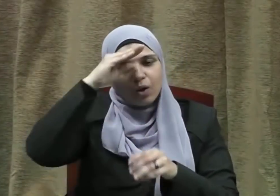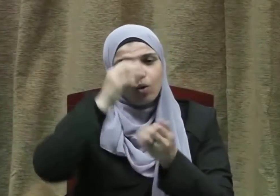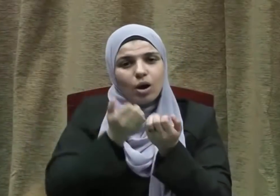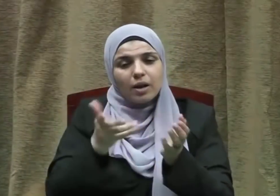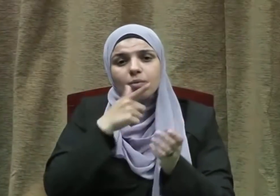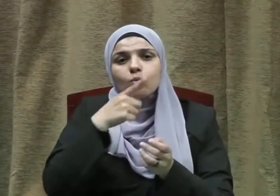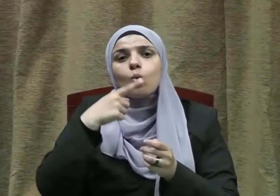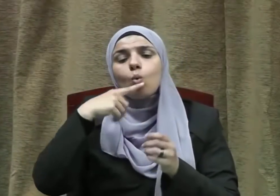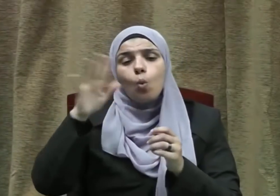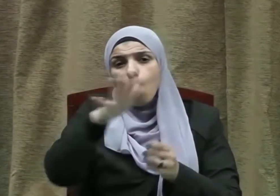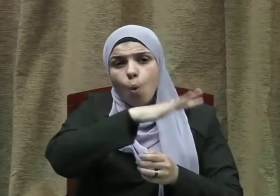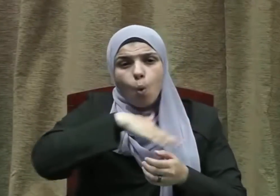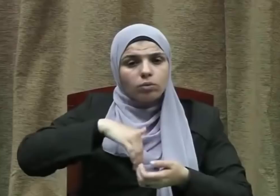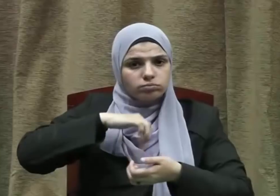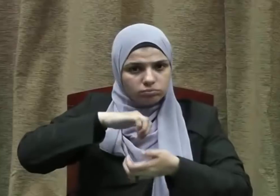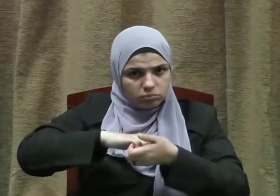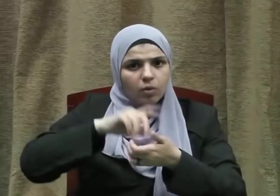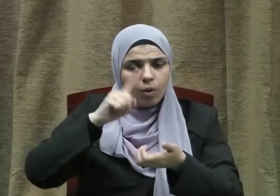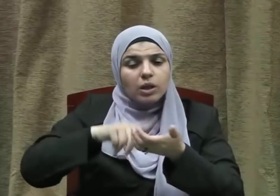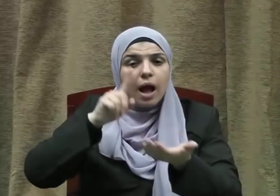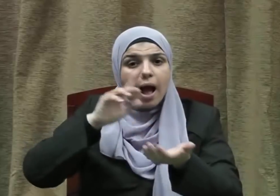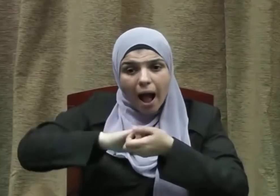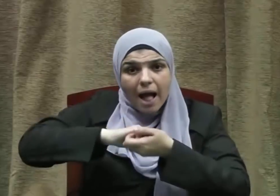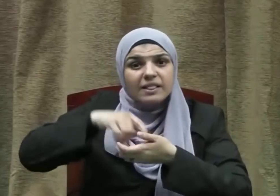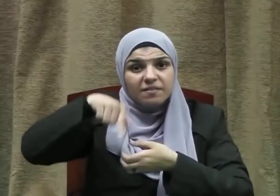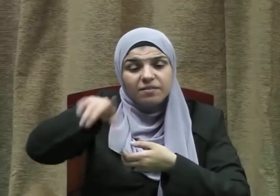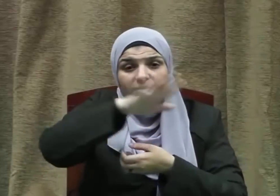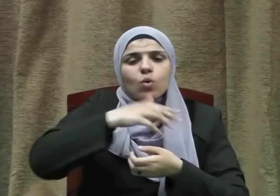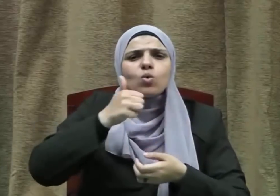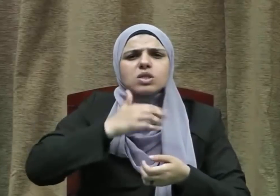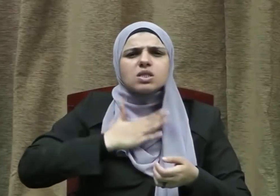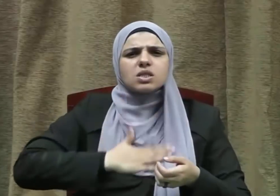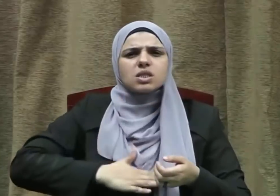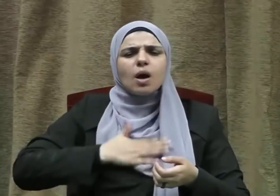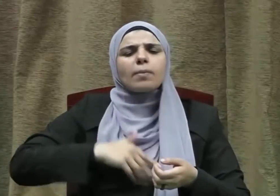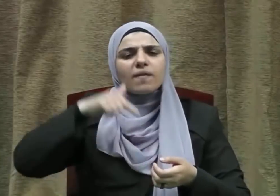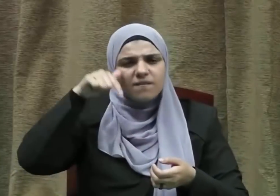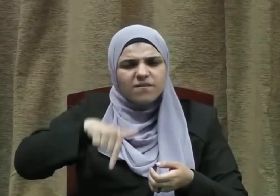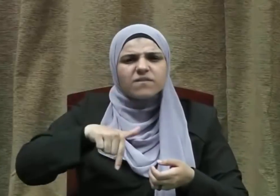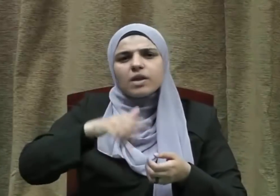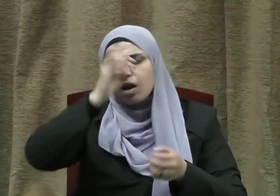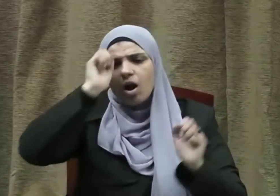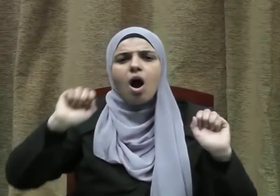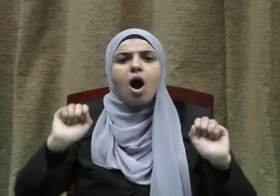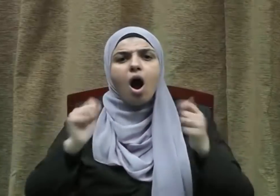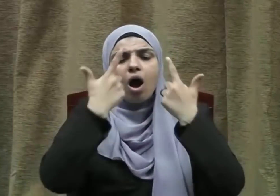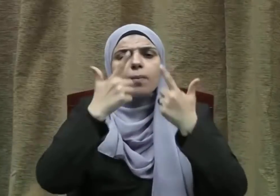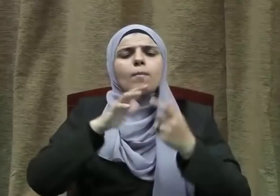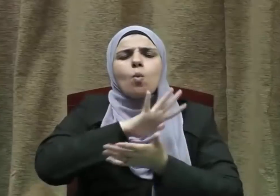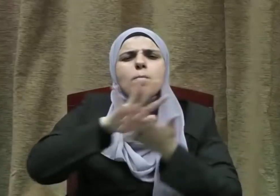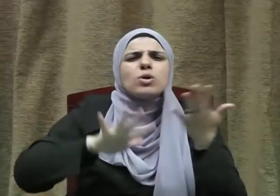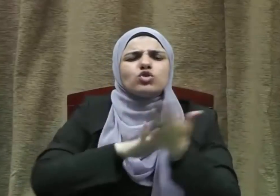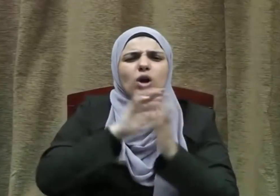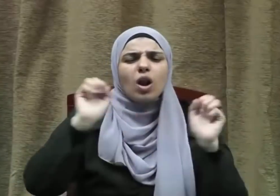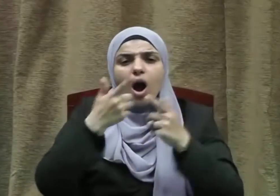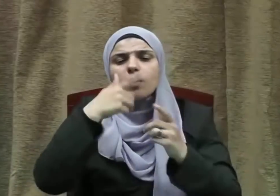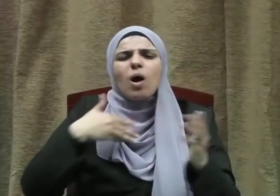وَالْمُوفُونَ بِعَهْدِهِمْ إِذَا عَاهَدُوا وَالصَّابِرِينَ فِي الْبَأْسَاءِ وَالضَّرَّاءِ وَحِينَ